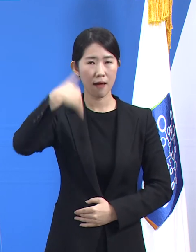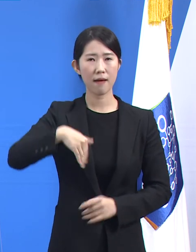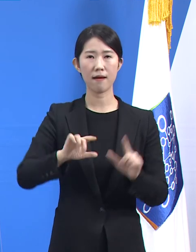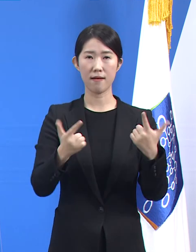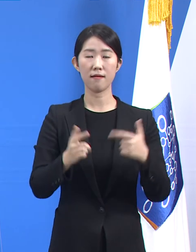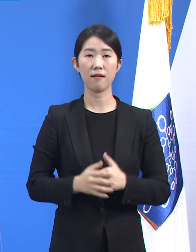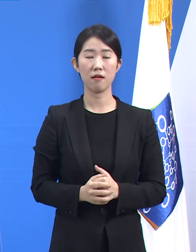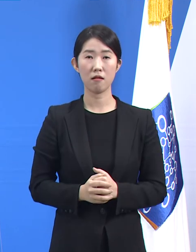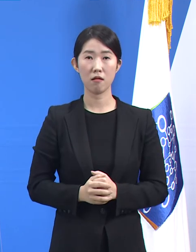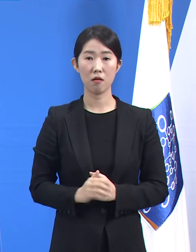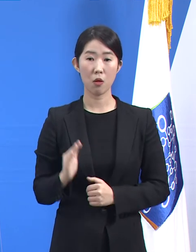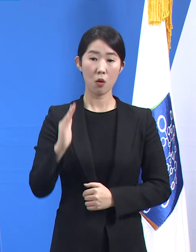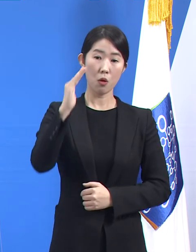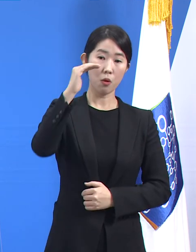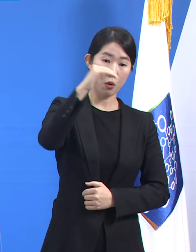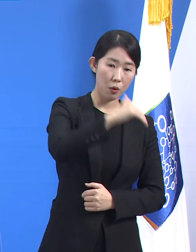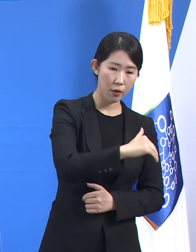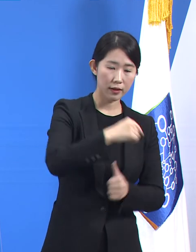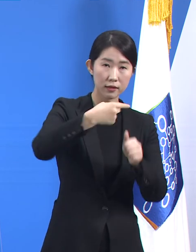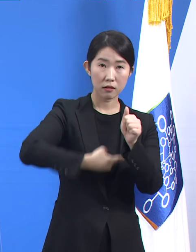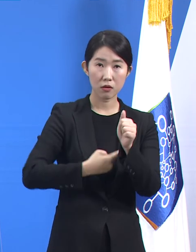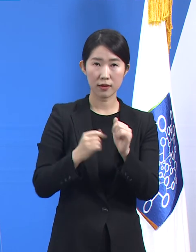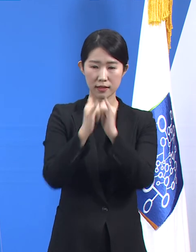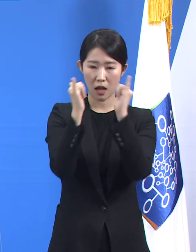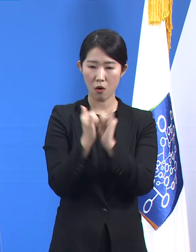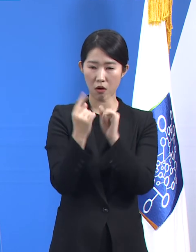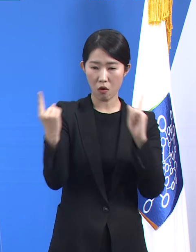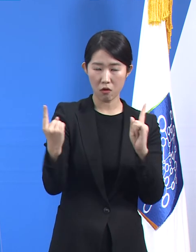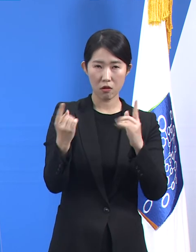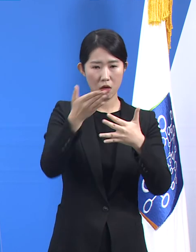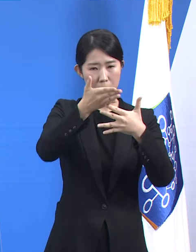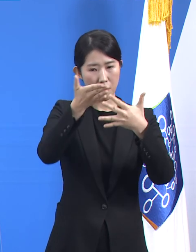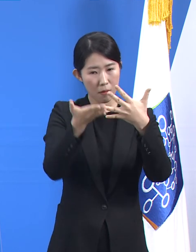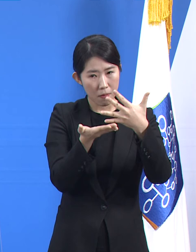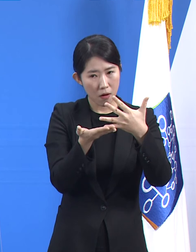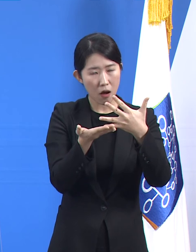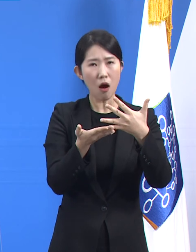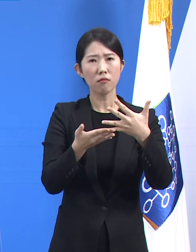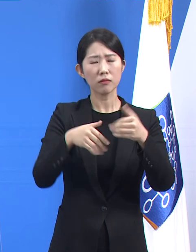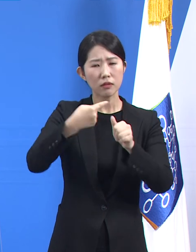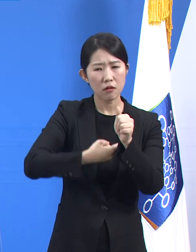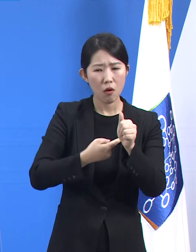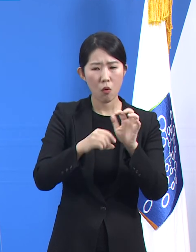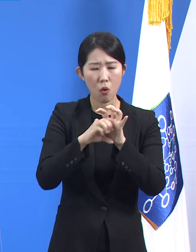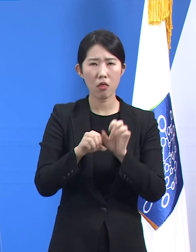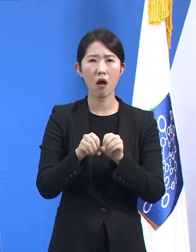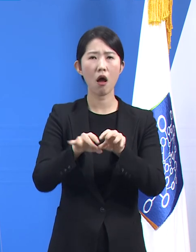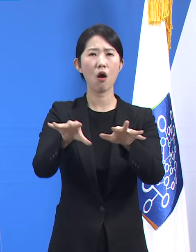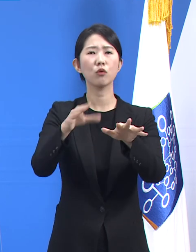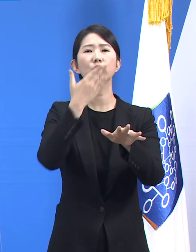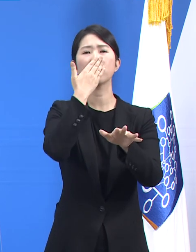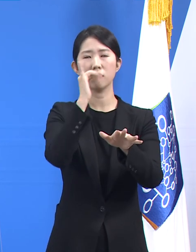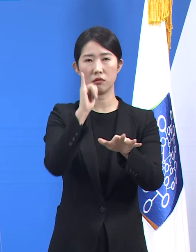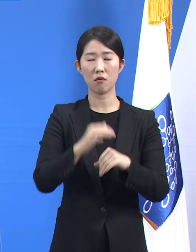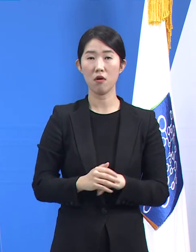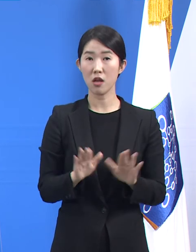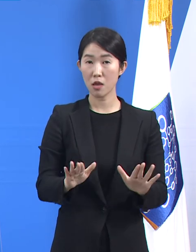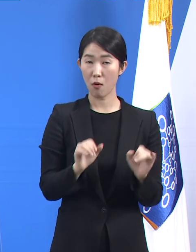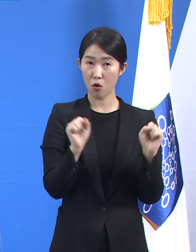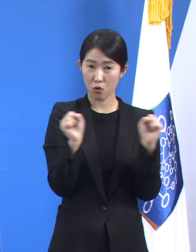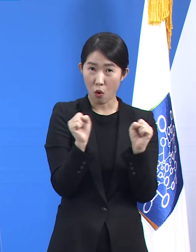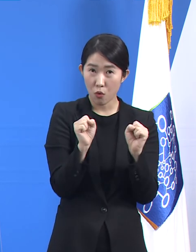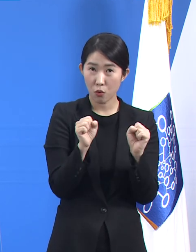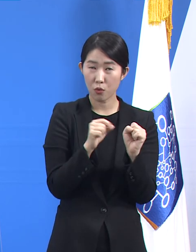필연적으로 유행은 다시 상승하는 양상으로 변할 것입니다. 이번 겨울 유행이 우리의 소망대로